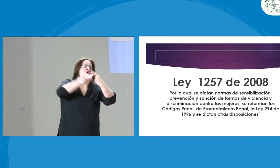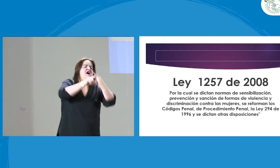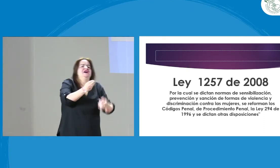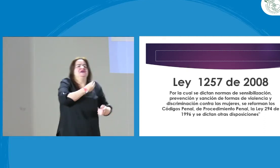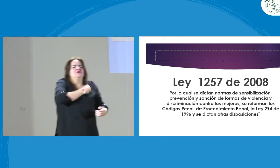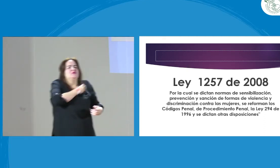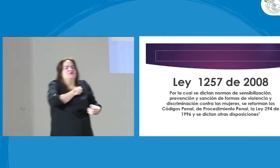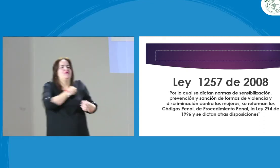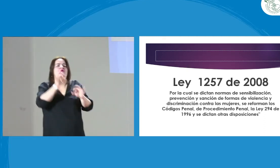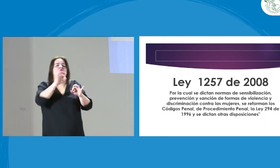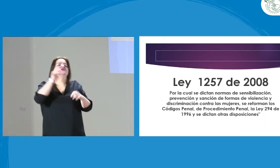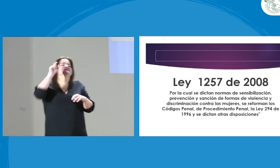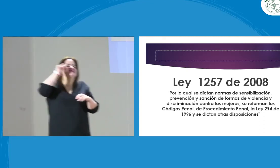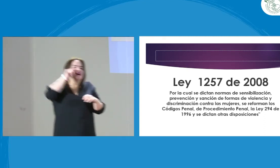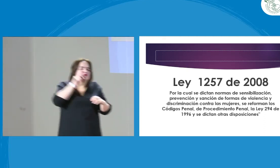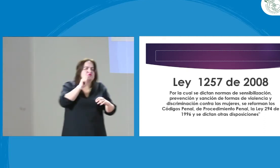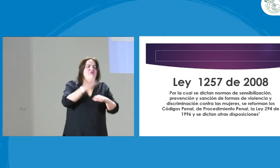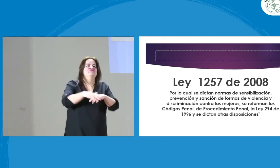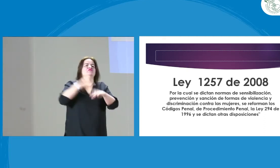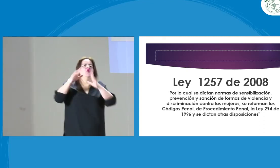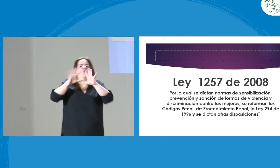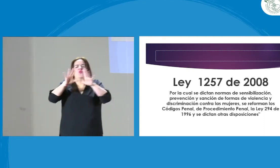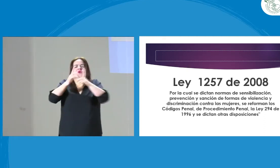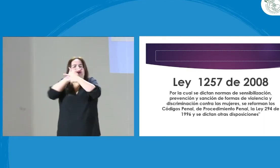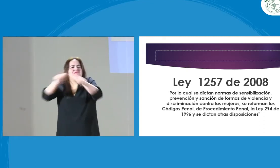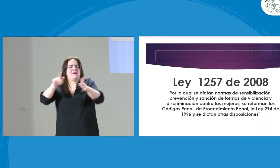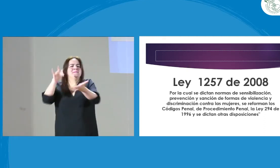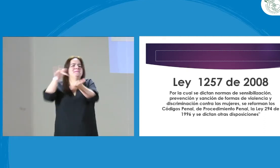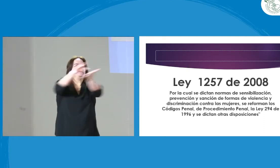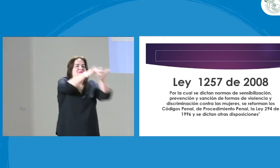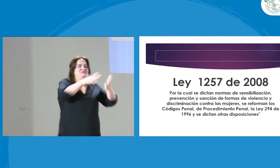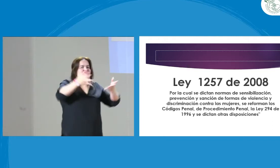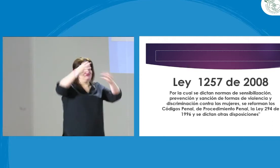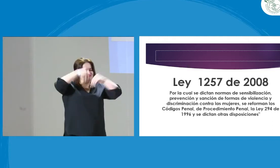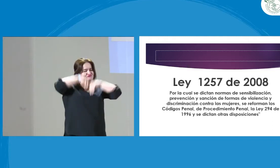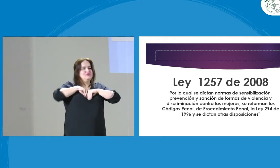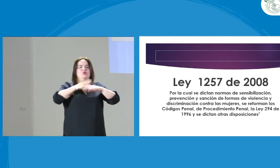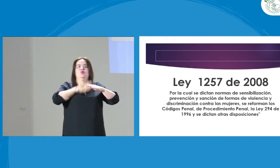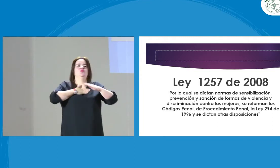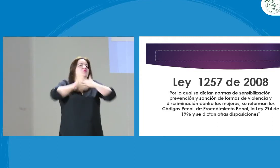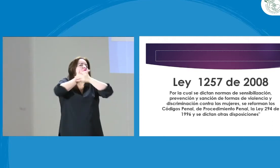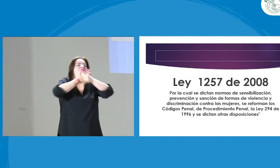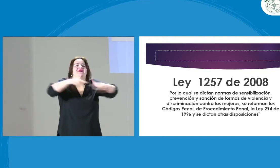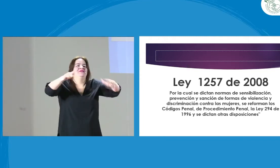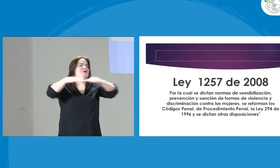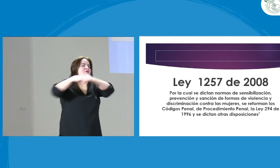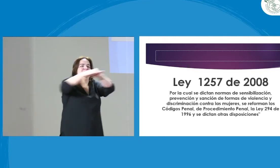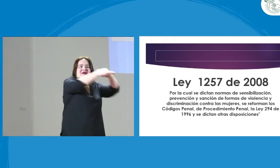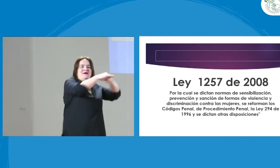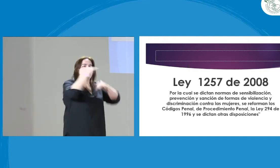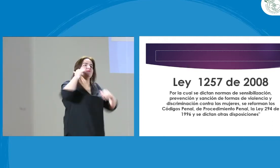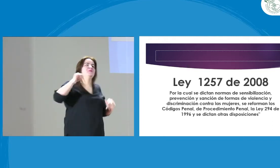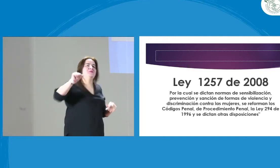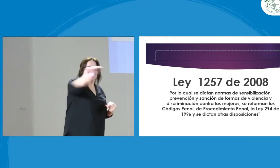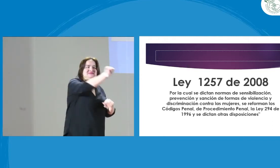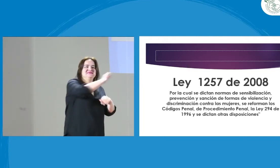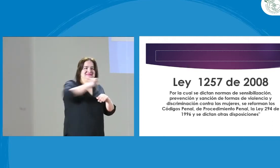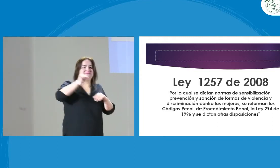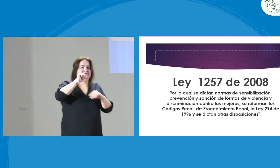igualdad de condiciones con una misma ciudadanía. No importa su raza, su religión, su género, no importa. Todos